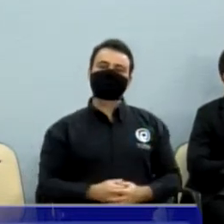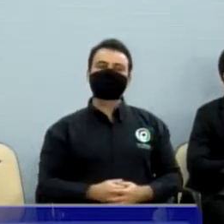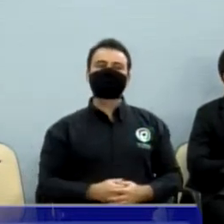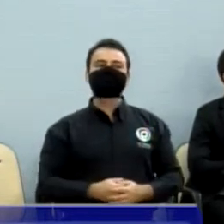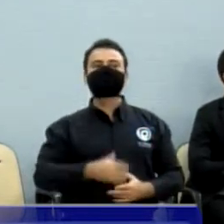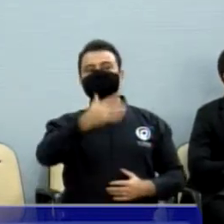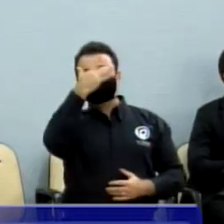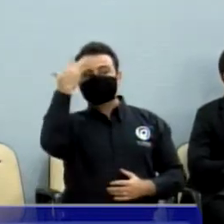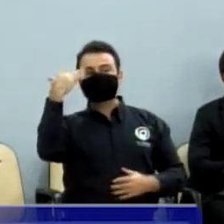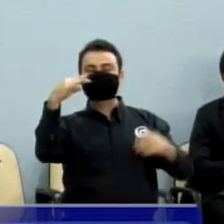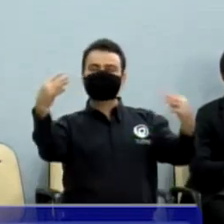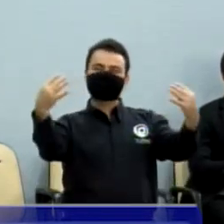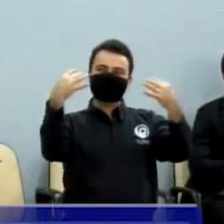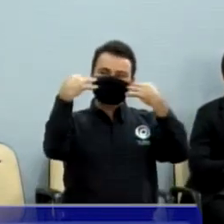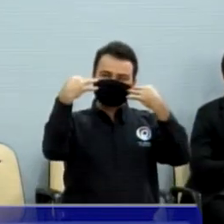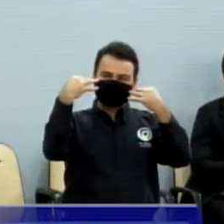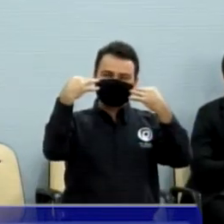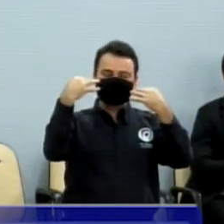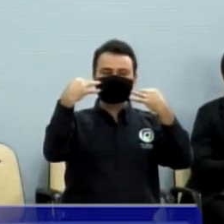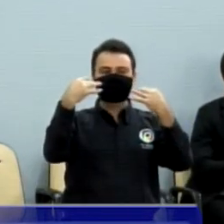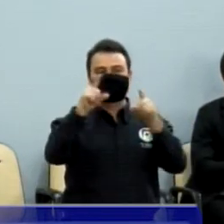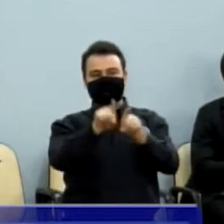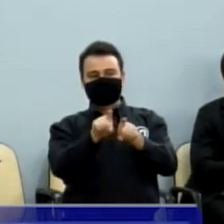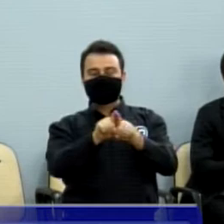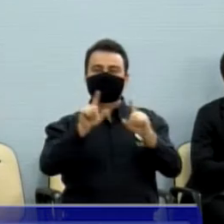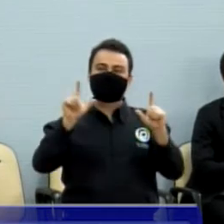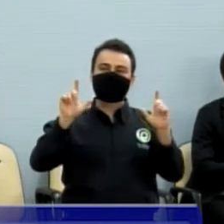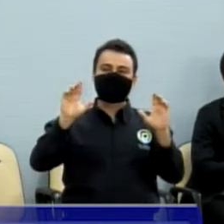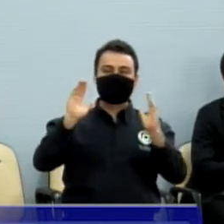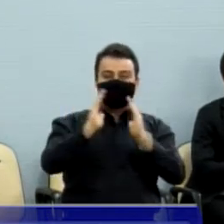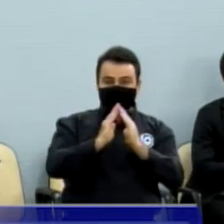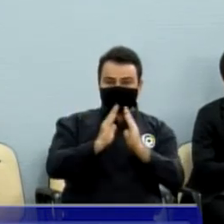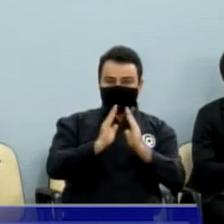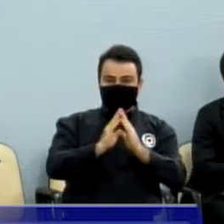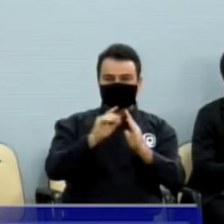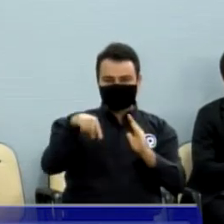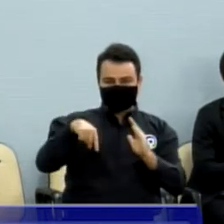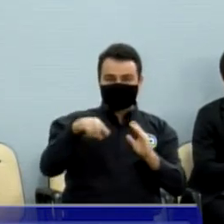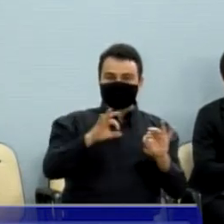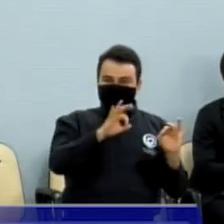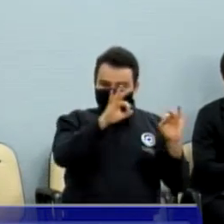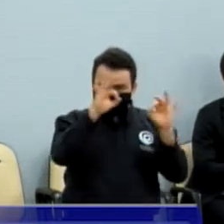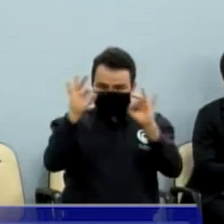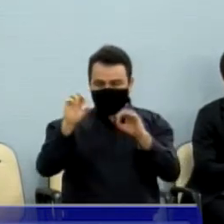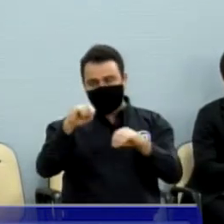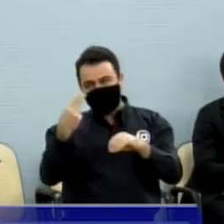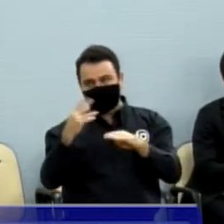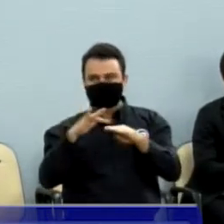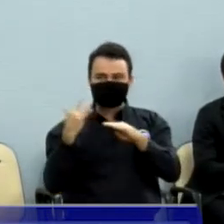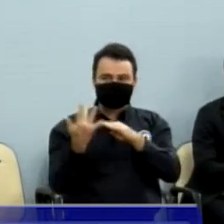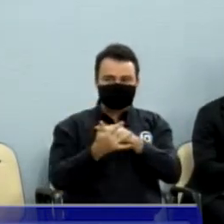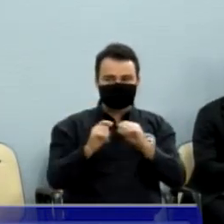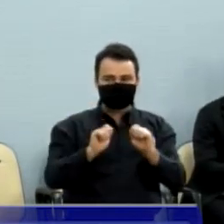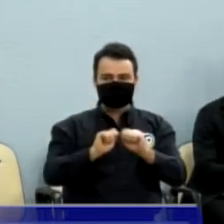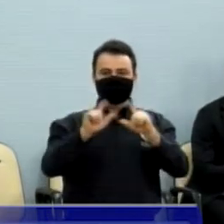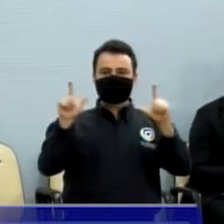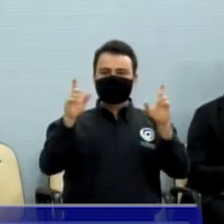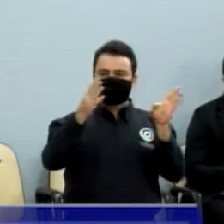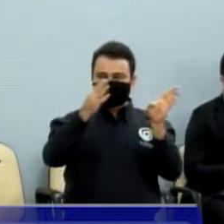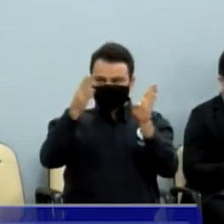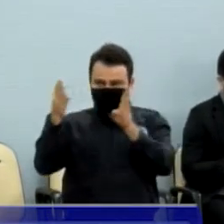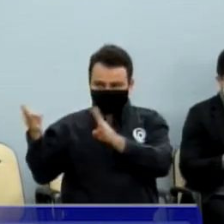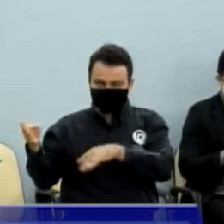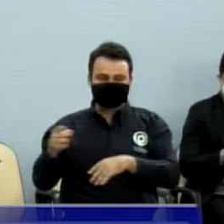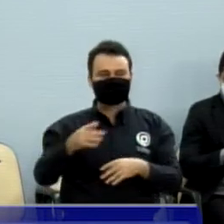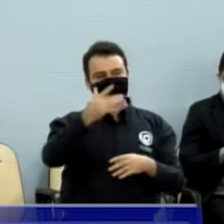que nos assiste em casa, que acompanha essa sessão pelas redes sociais, público aqui